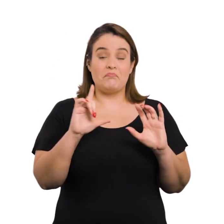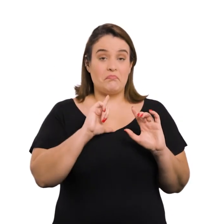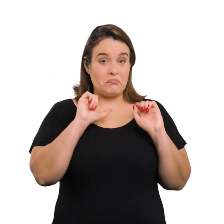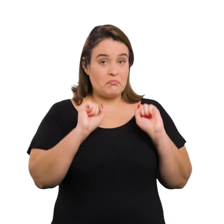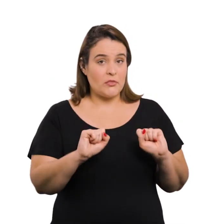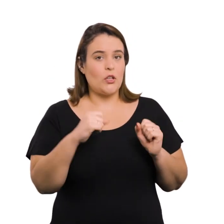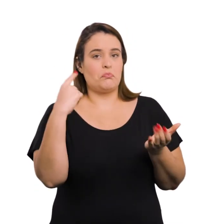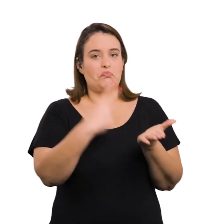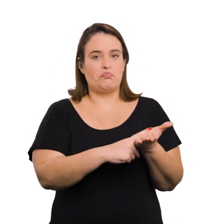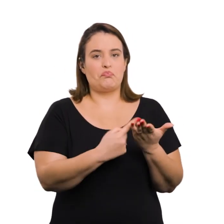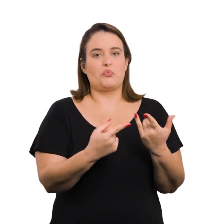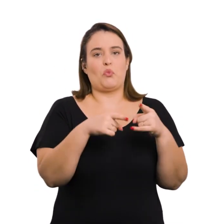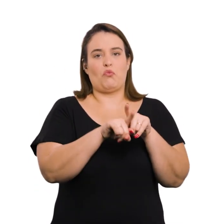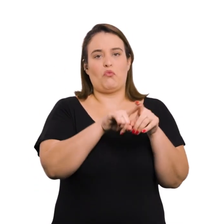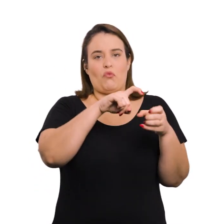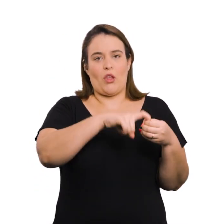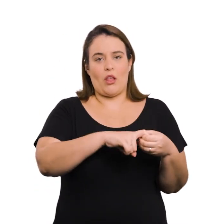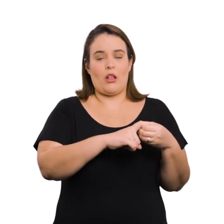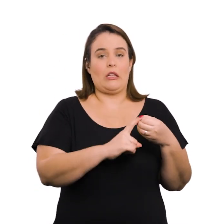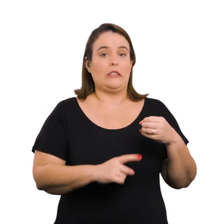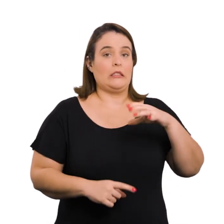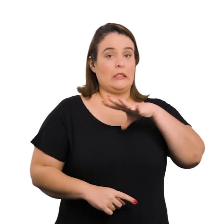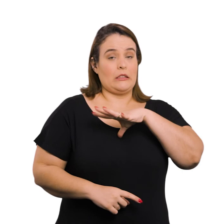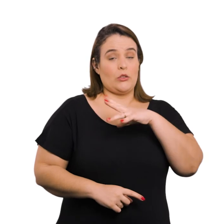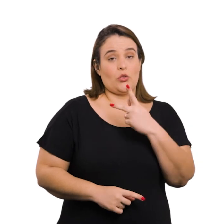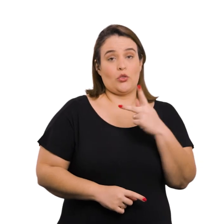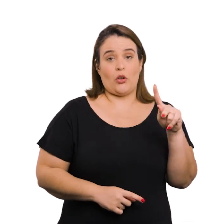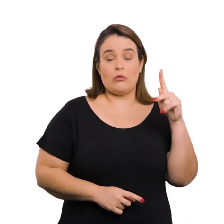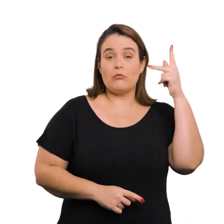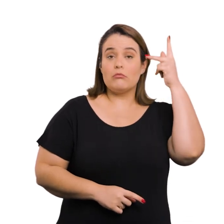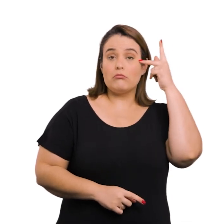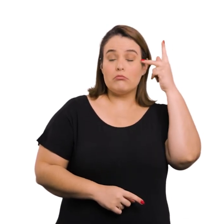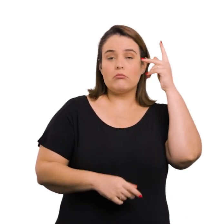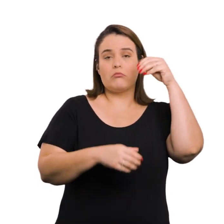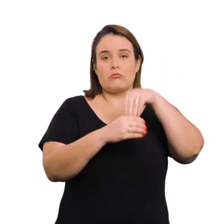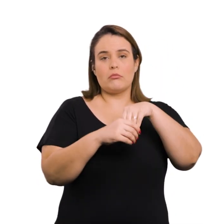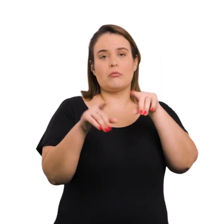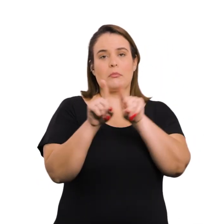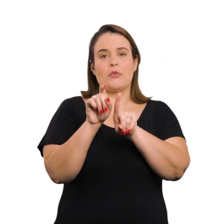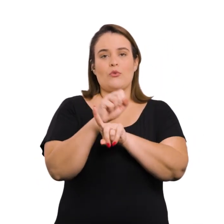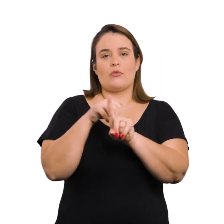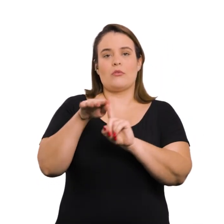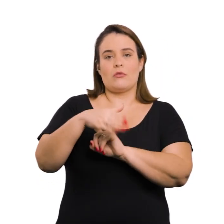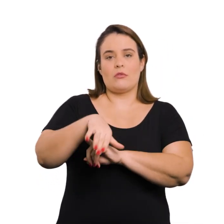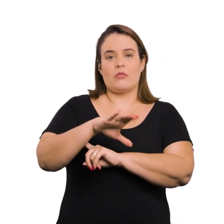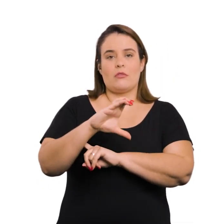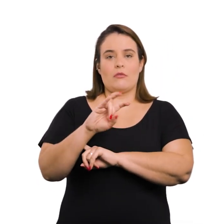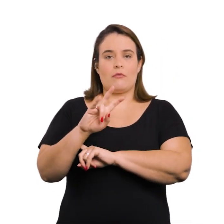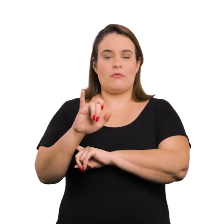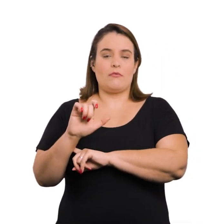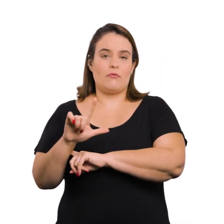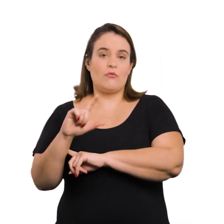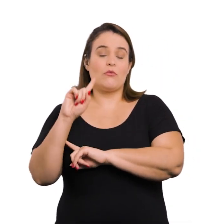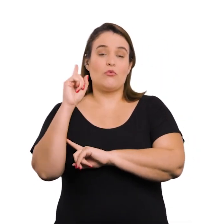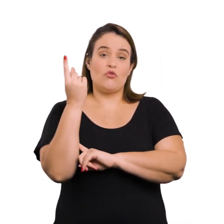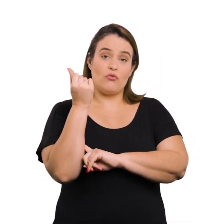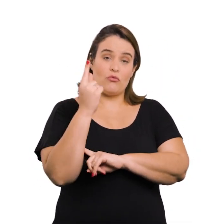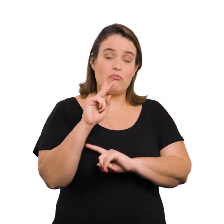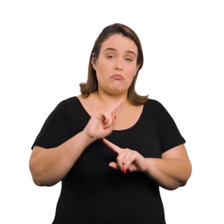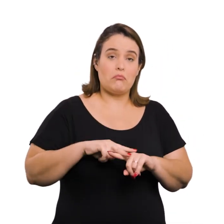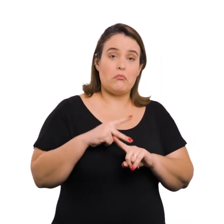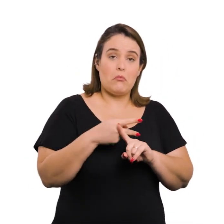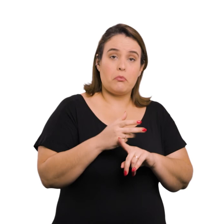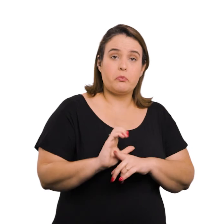a celebrar convênios com municípios paulistas e parcerias com organizações da sociedade civil, visando a transferência de